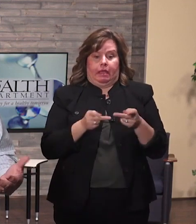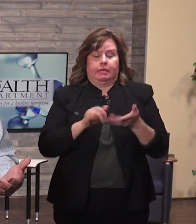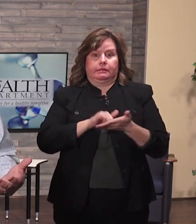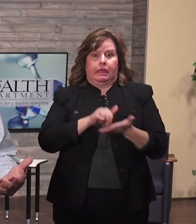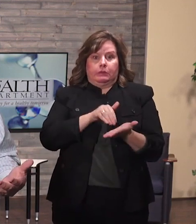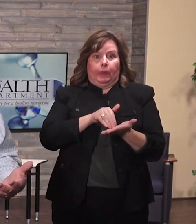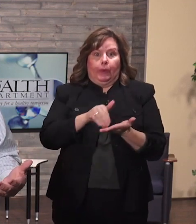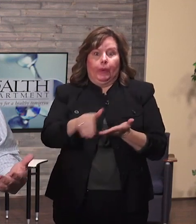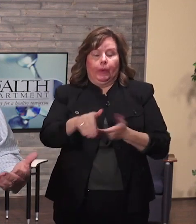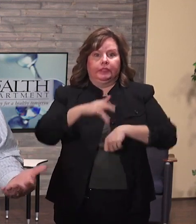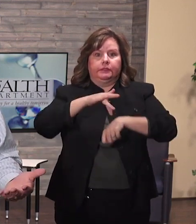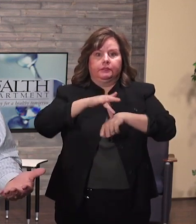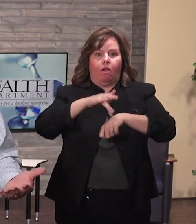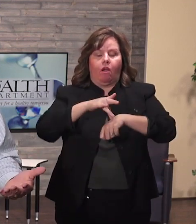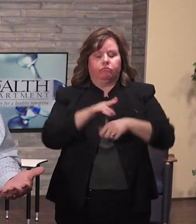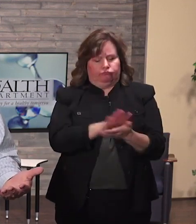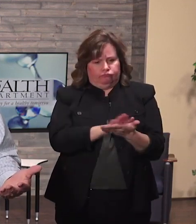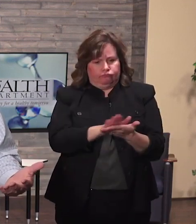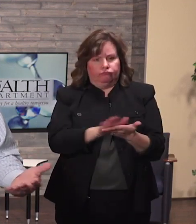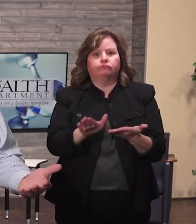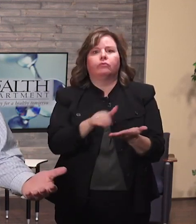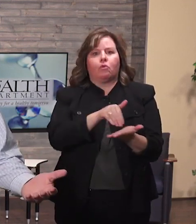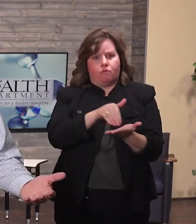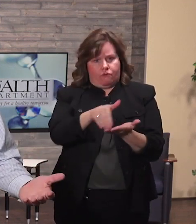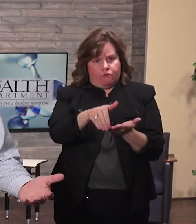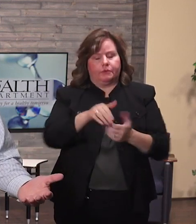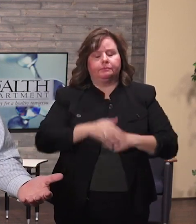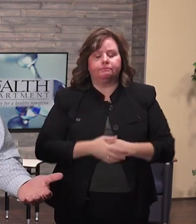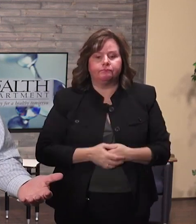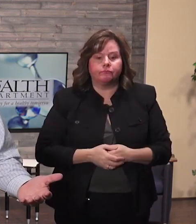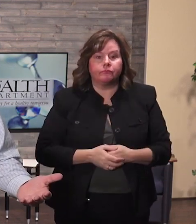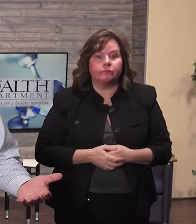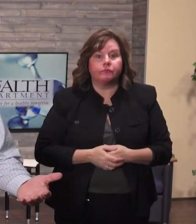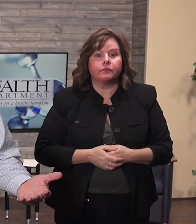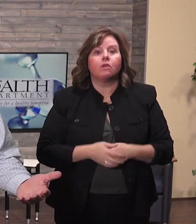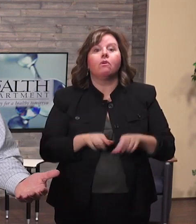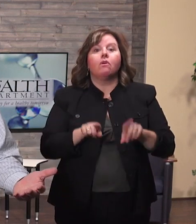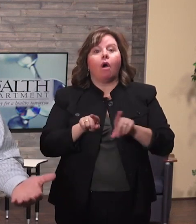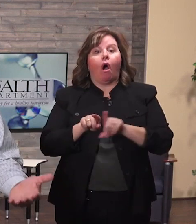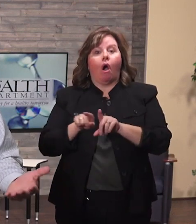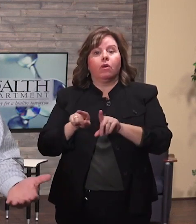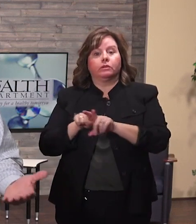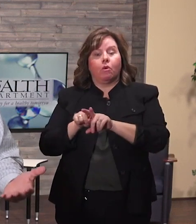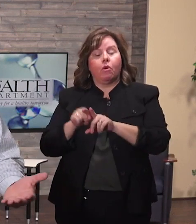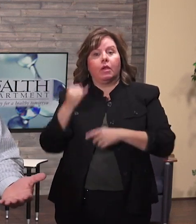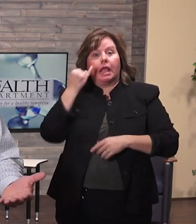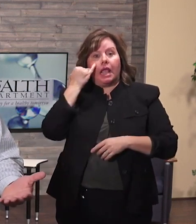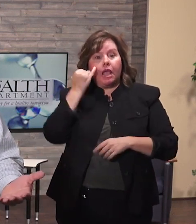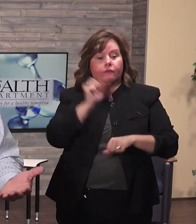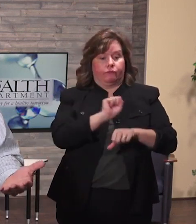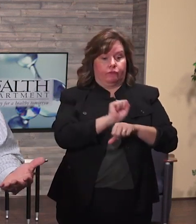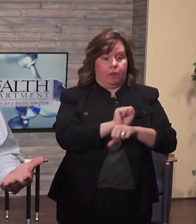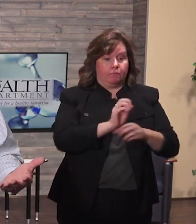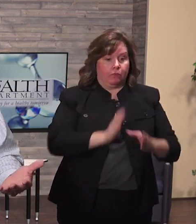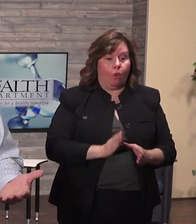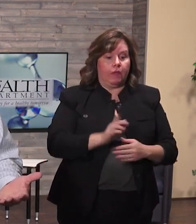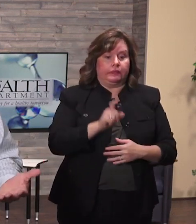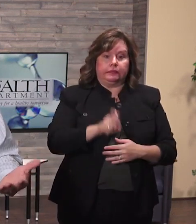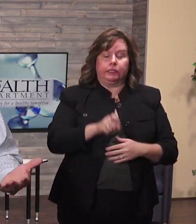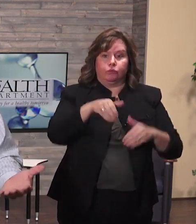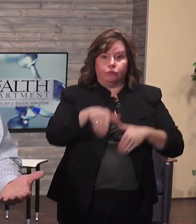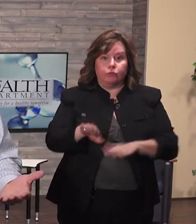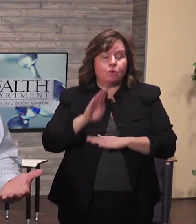Ya sea la manga de la bomba de gas, la manga en el carro de compras, tal vez la pantalla táctil en los